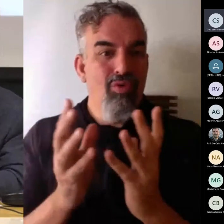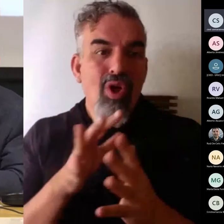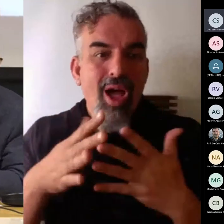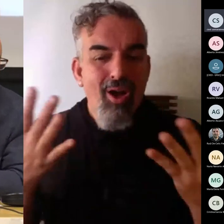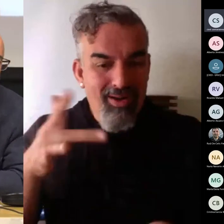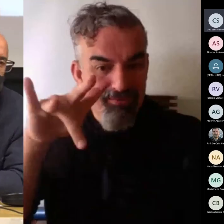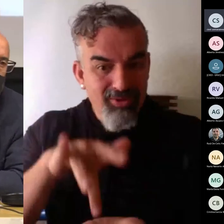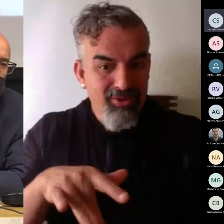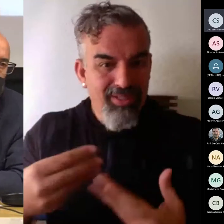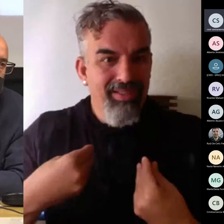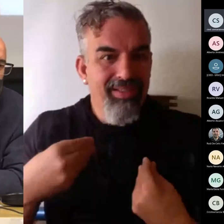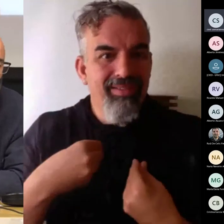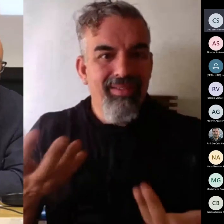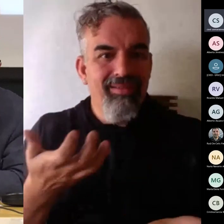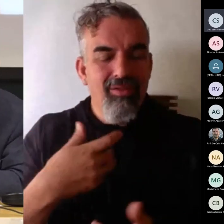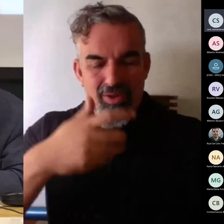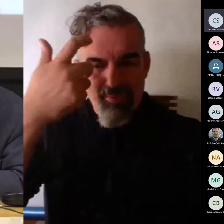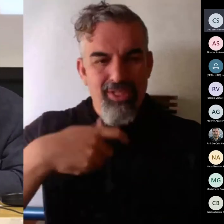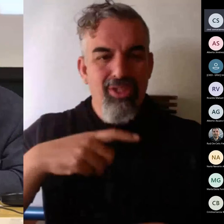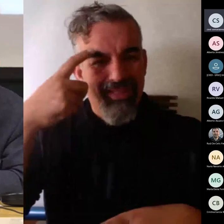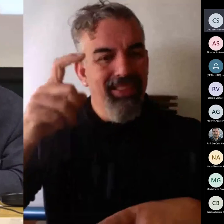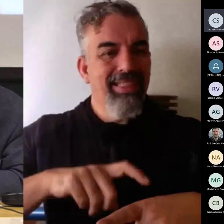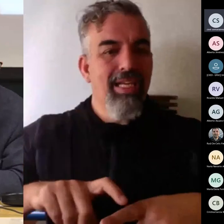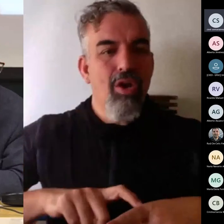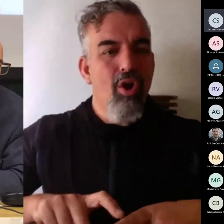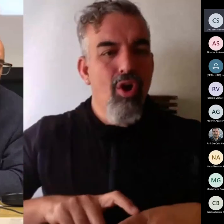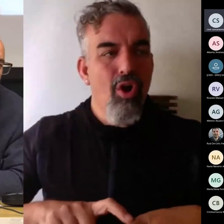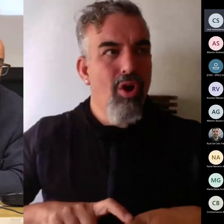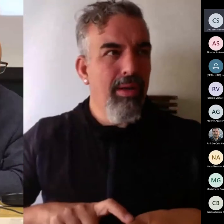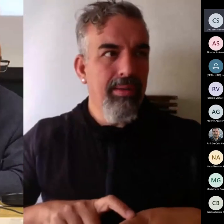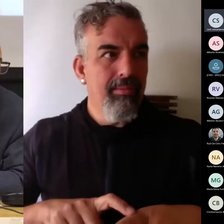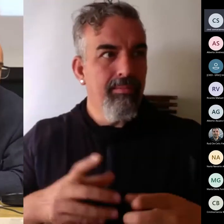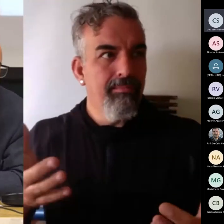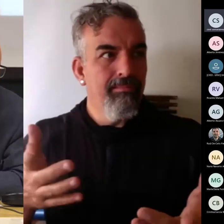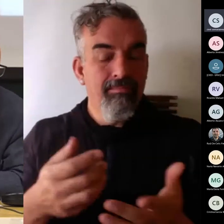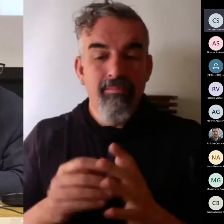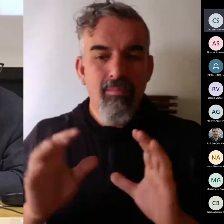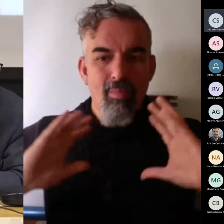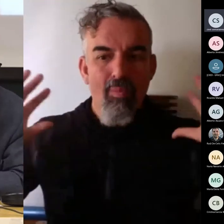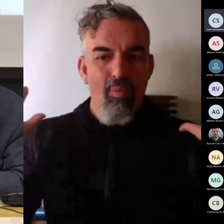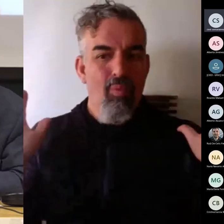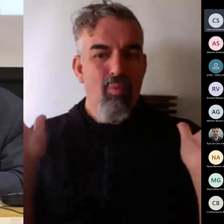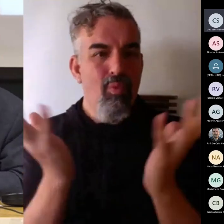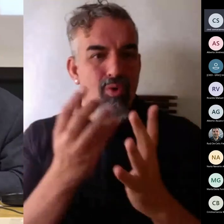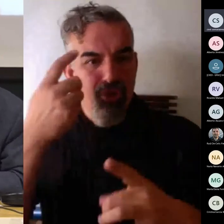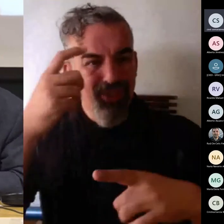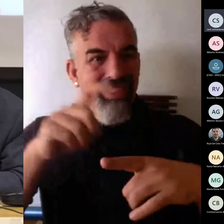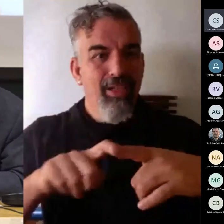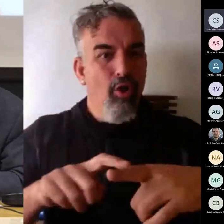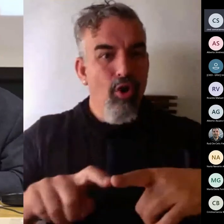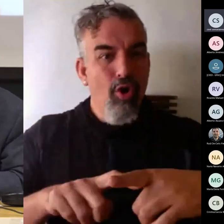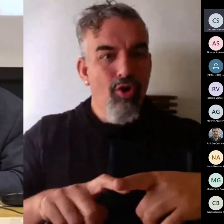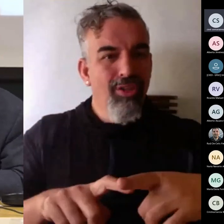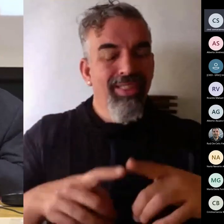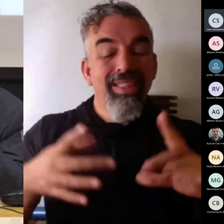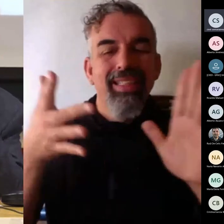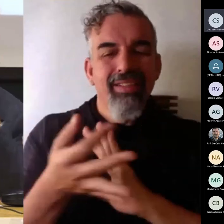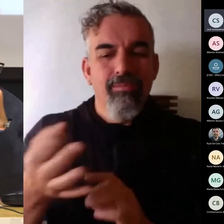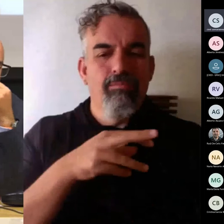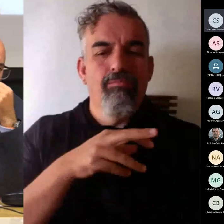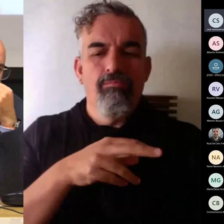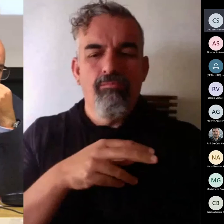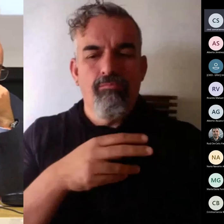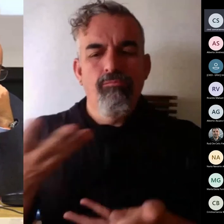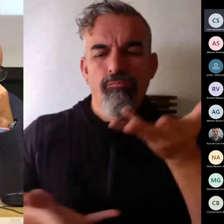el psicólogo en todo el mundo significa saber hablar hay que tener